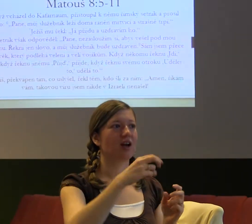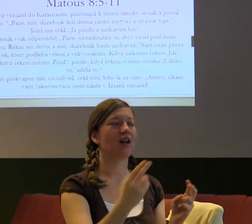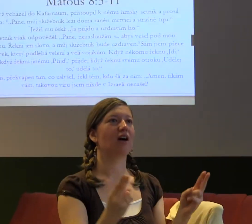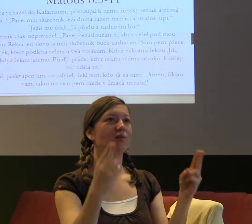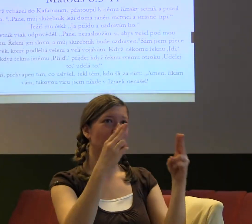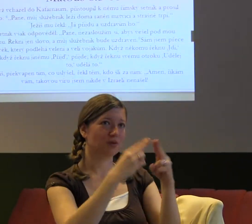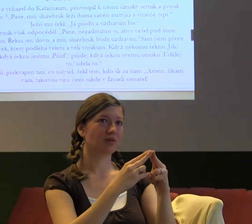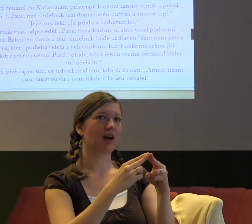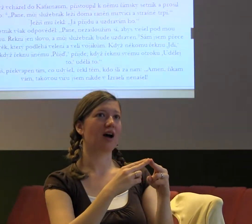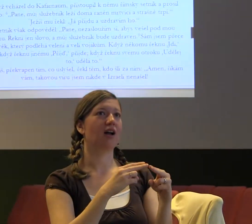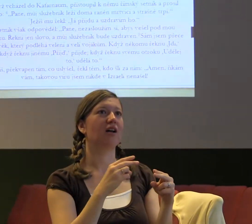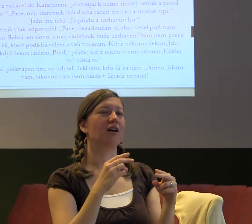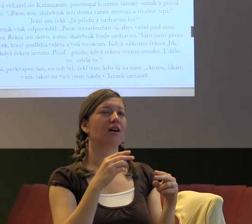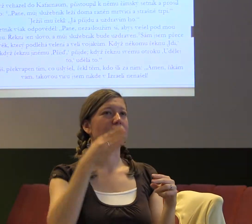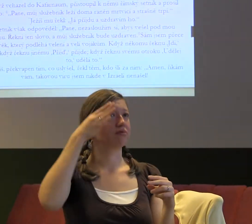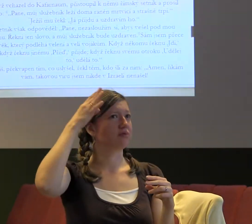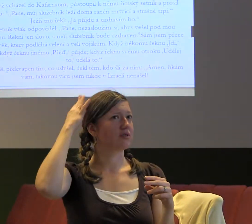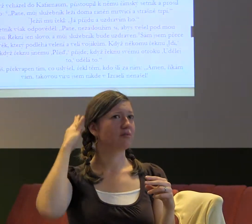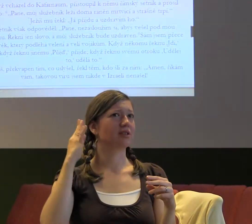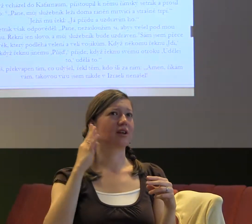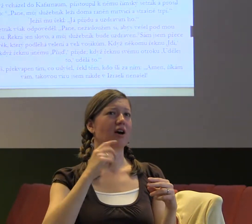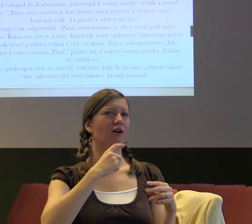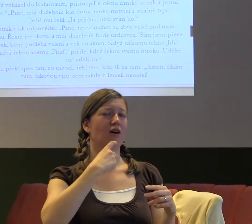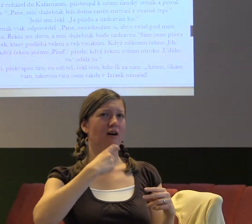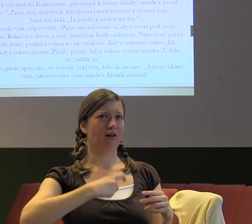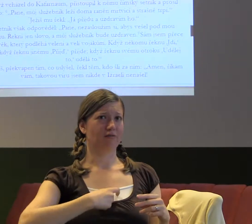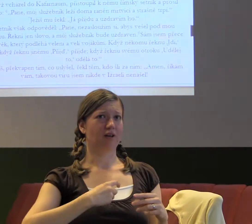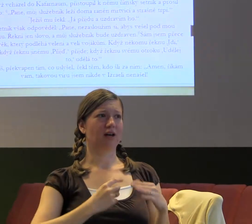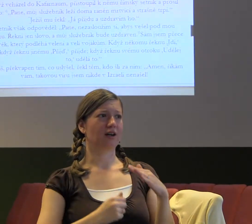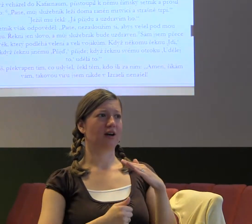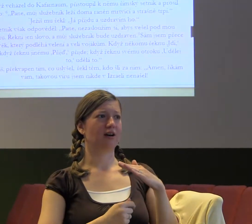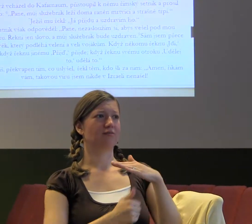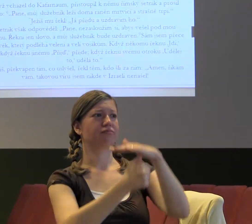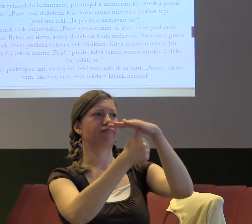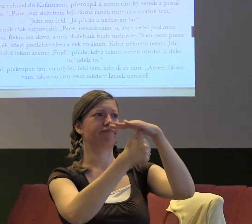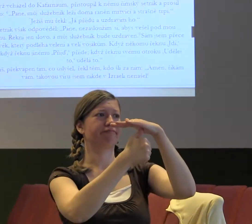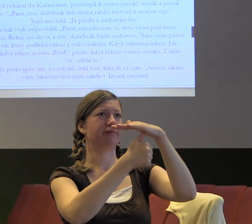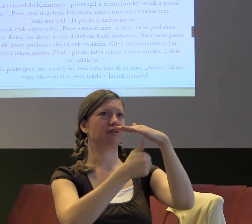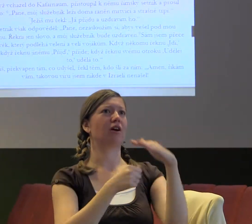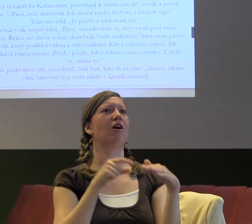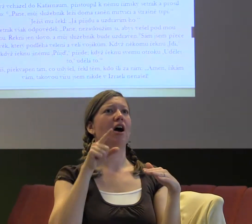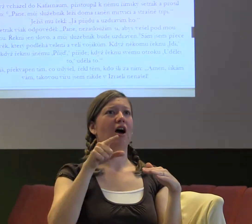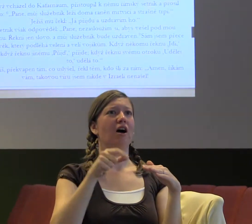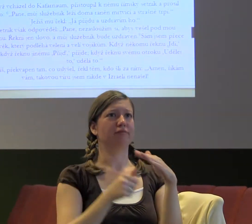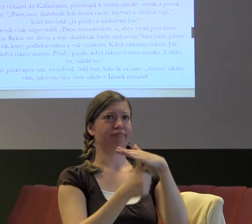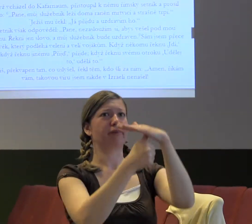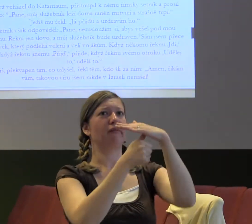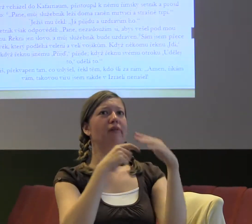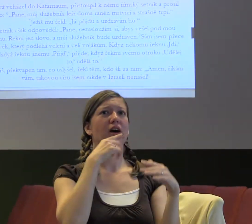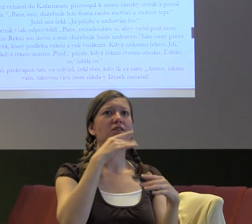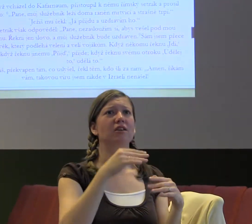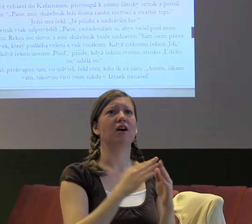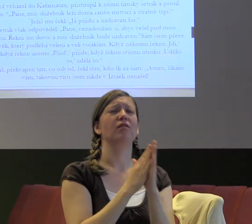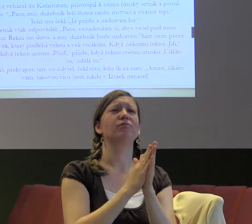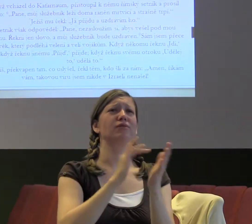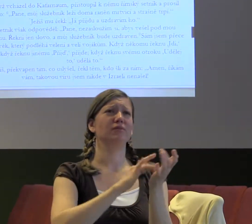dalším vojákům, a ten voják mu říká, Ježíši, já mám doma vojáka, který je raněn mrtvicí a on strašně trpí, mohl by